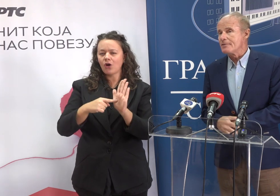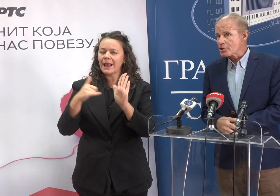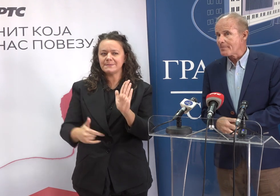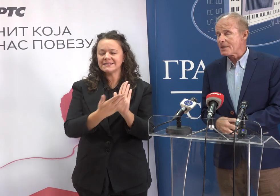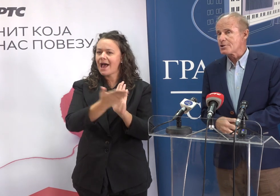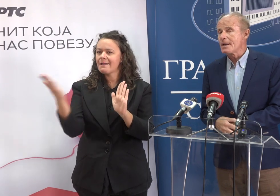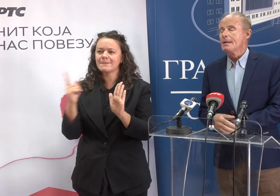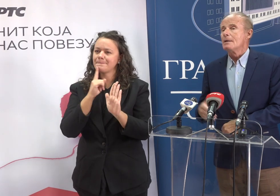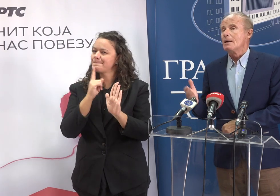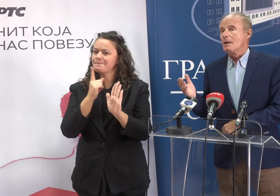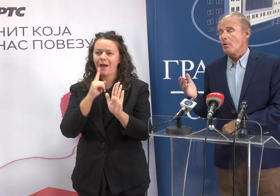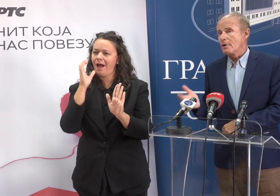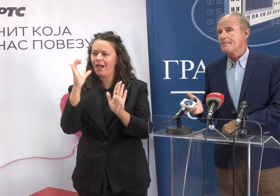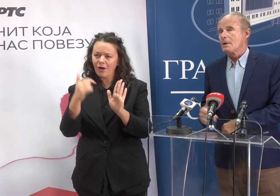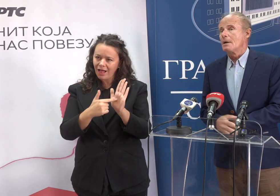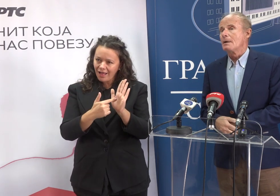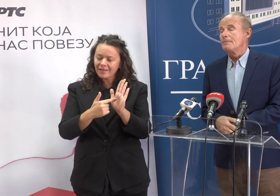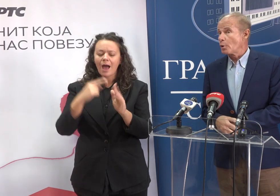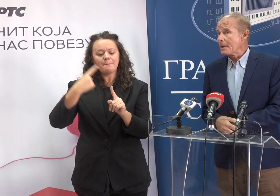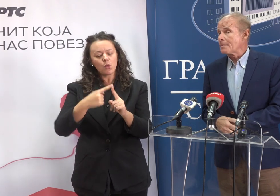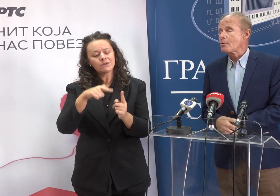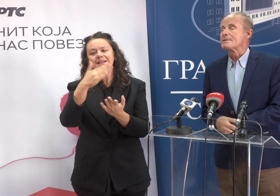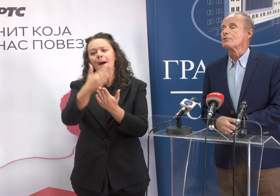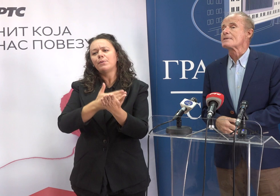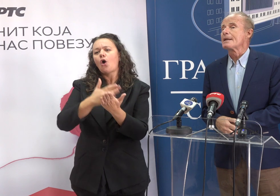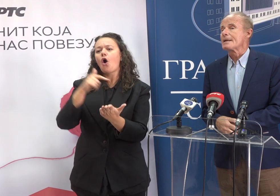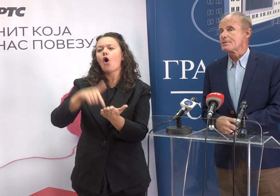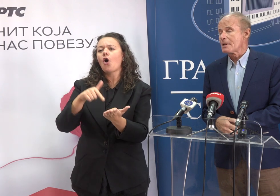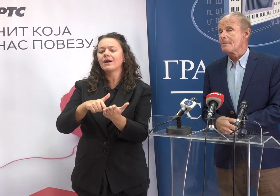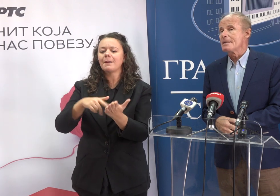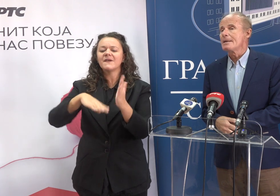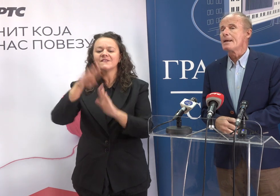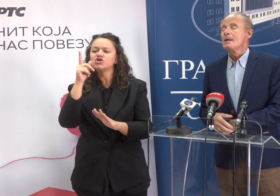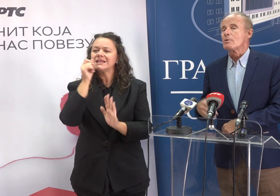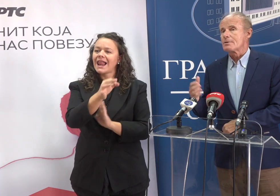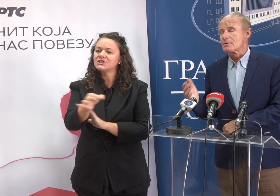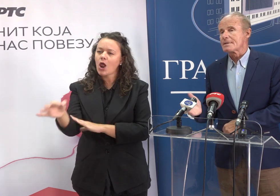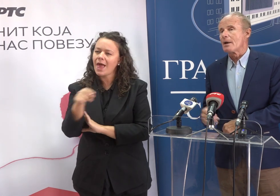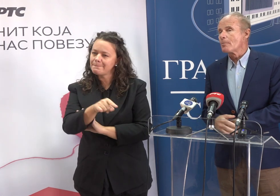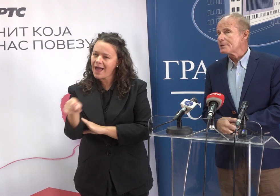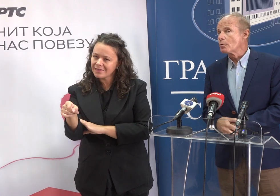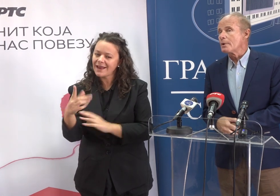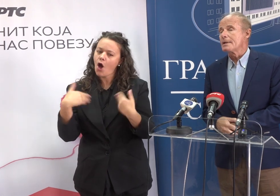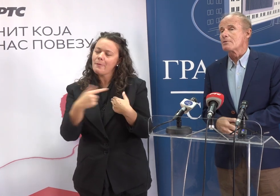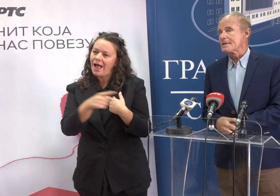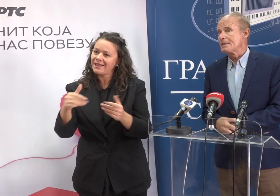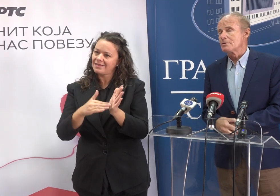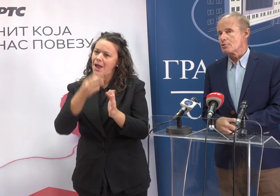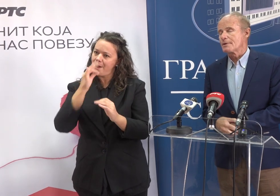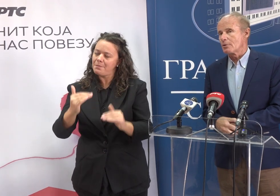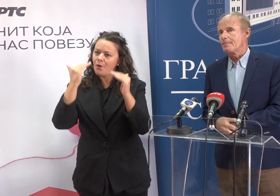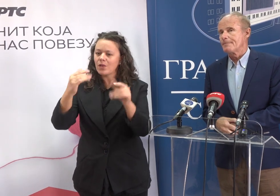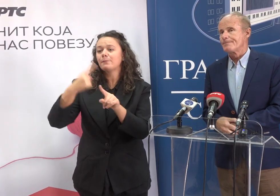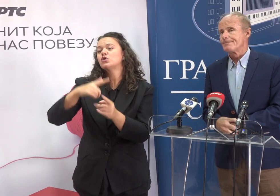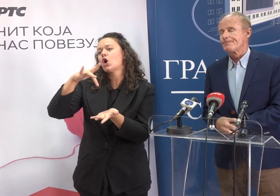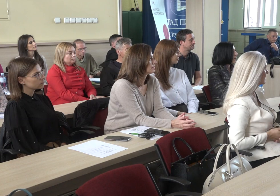posvetiti više pažnje onim programima koji se odnose na nacionalne manjine, koje se odnose na omladinu i na osetljive